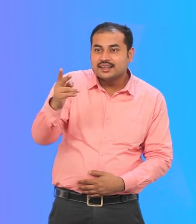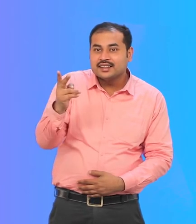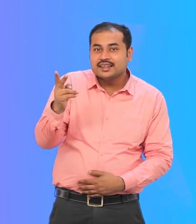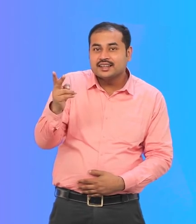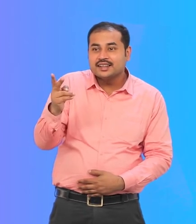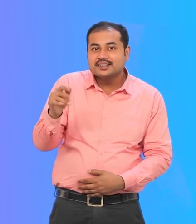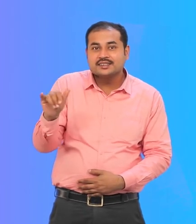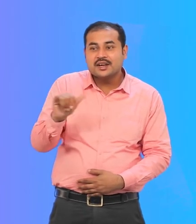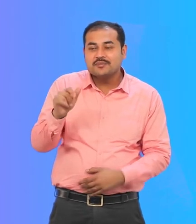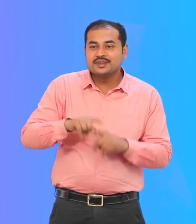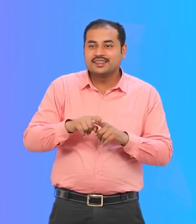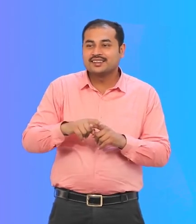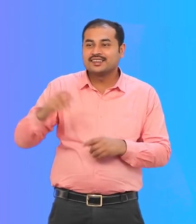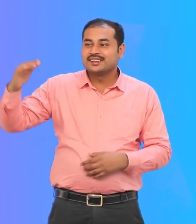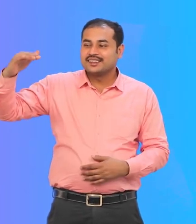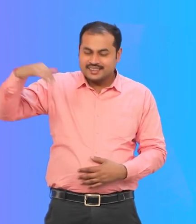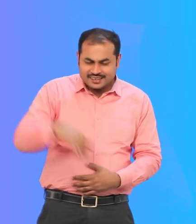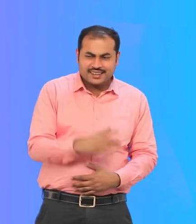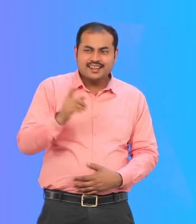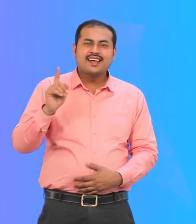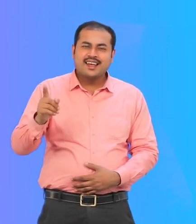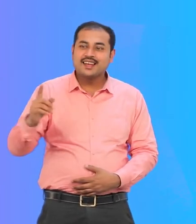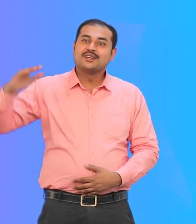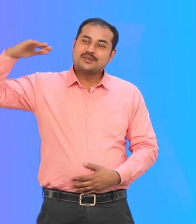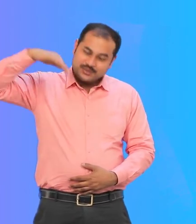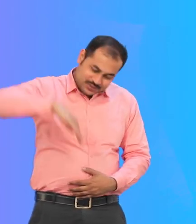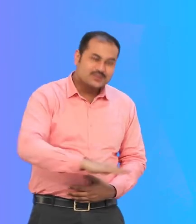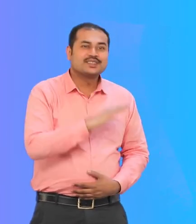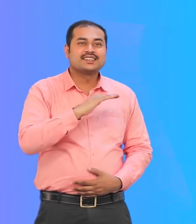वाह यह किसी प्रकार की स्लाइट यानि की जूला है